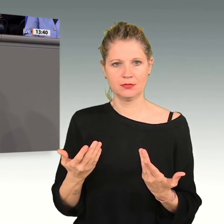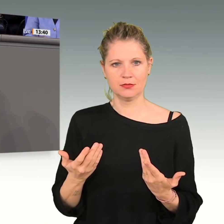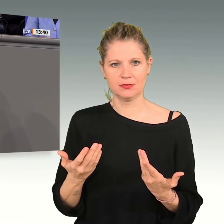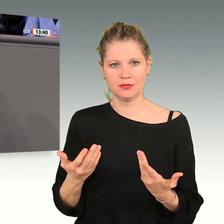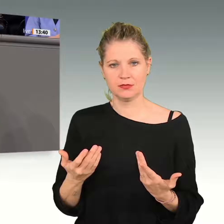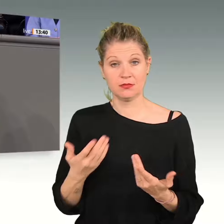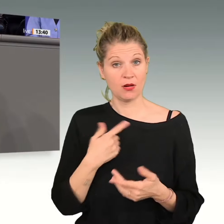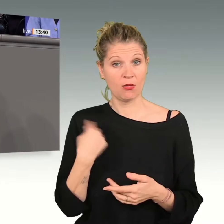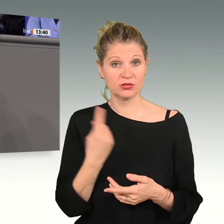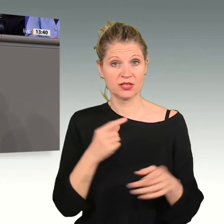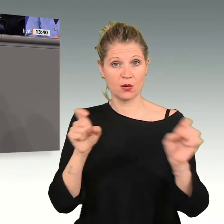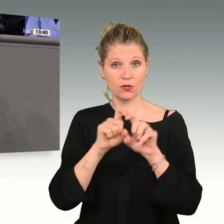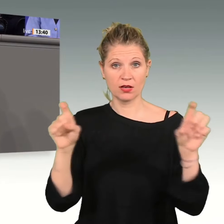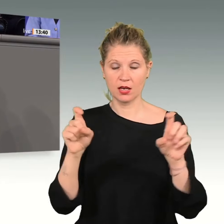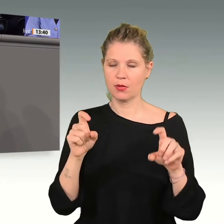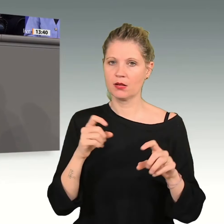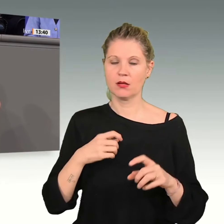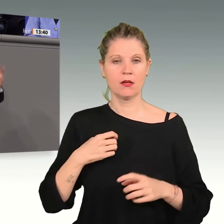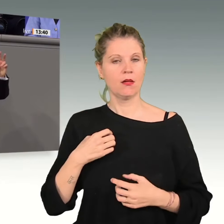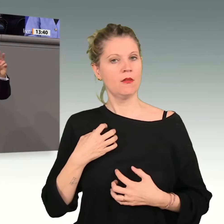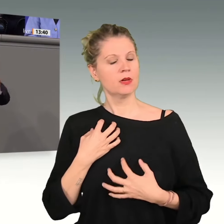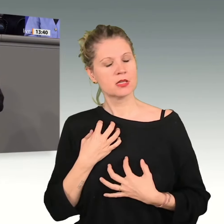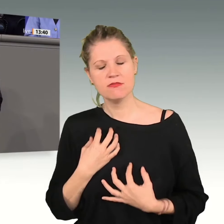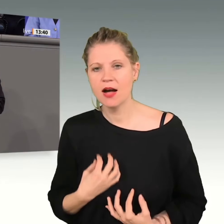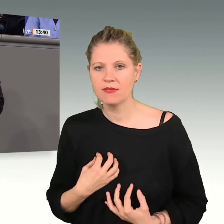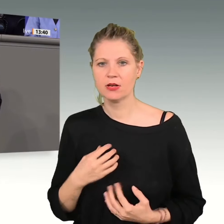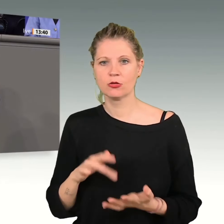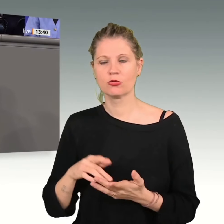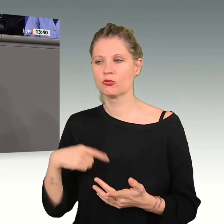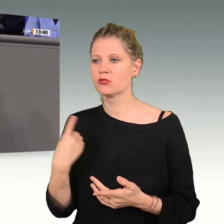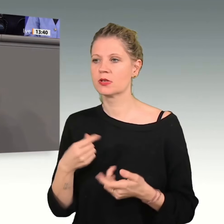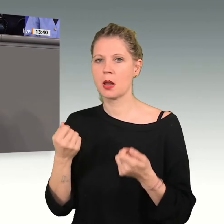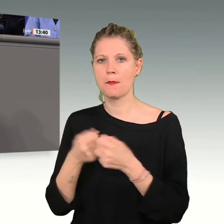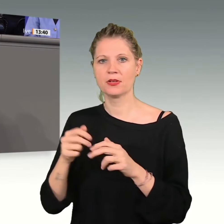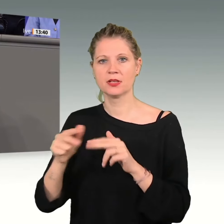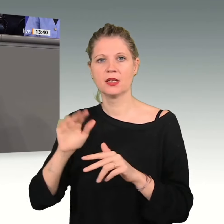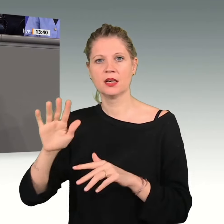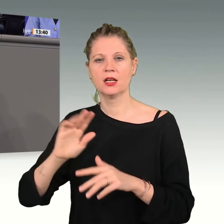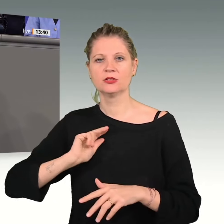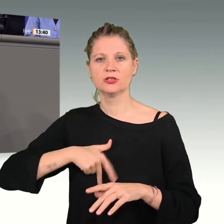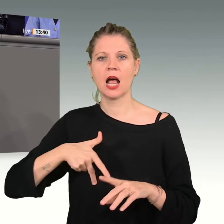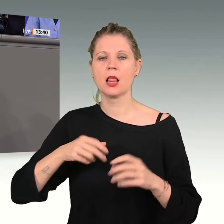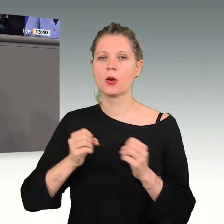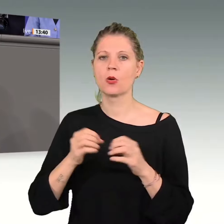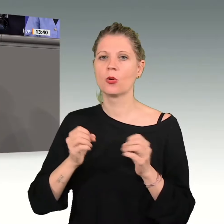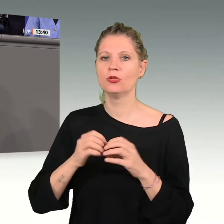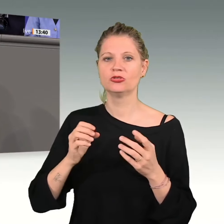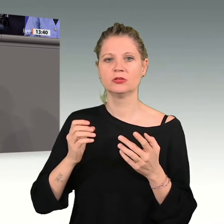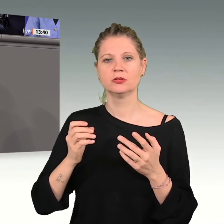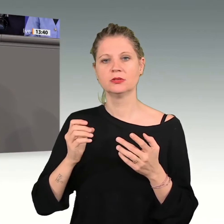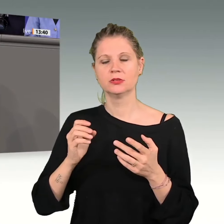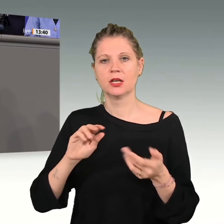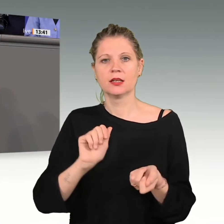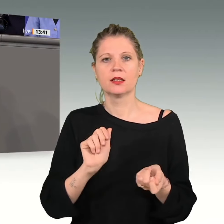was die Bundesregierung mit ihrer sogenannten sozial-ökologischen und Transformation seit Jahren anrichtet.